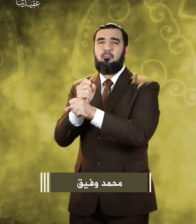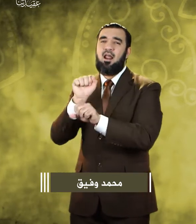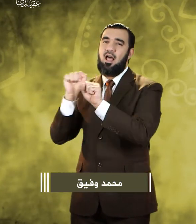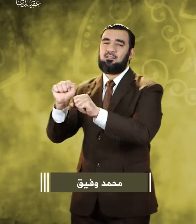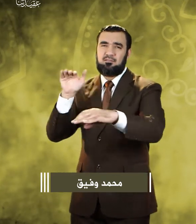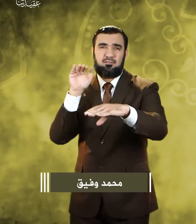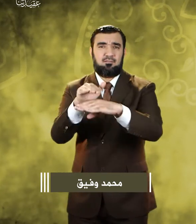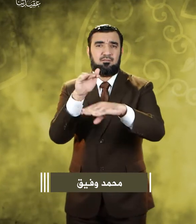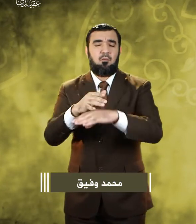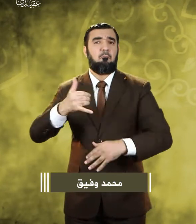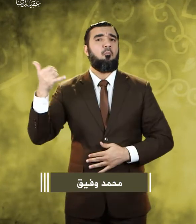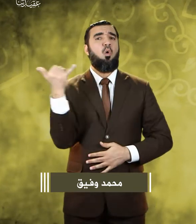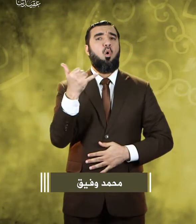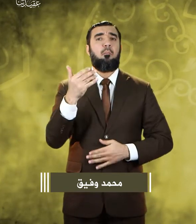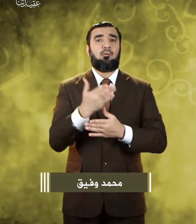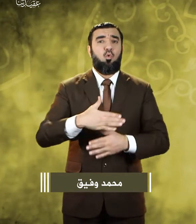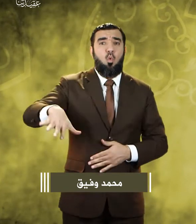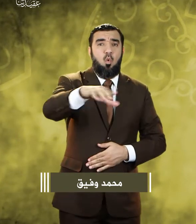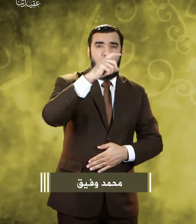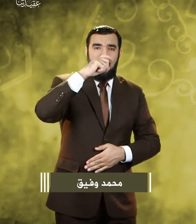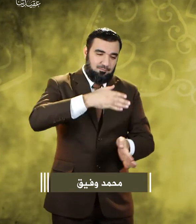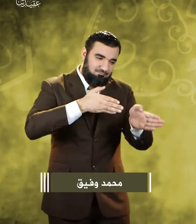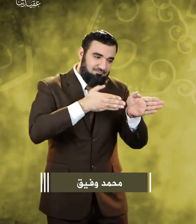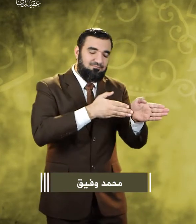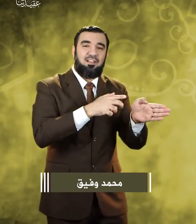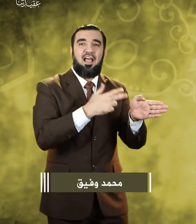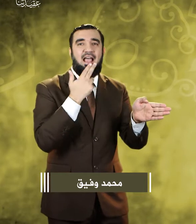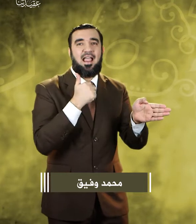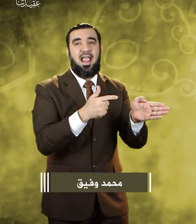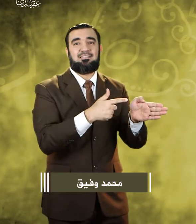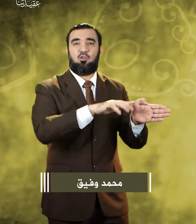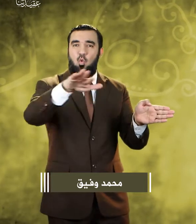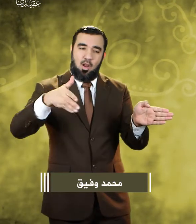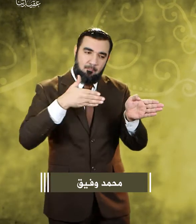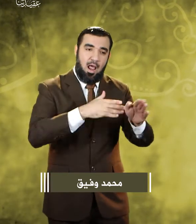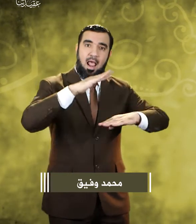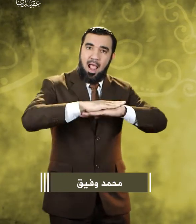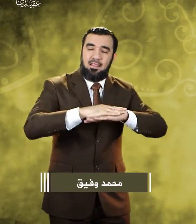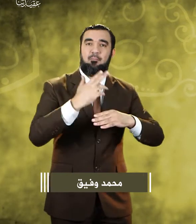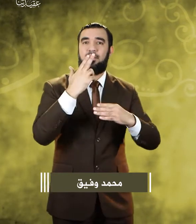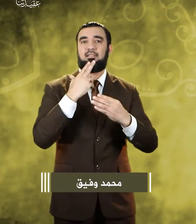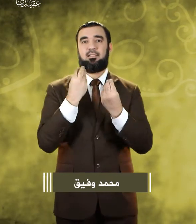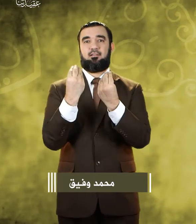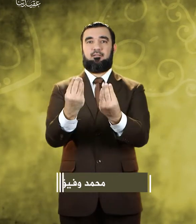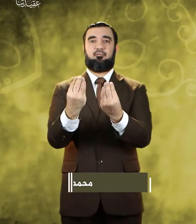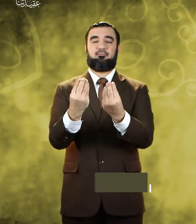الانبياء والرسل يعتبرون القدوة الحسنة للناس في السلوك والأخلاق